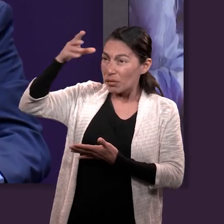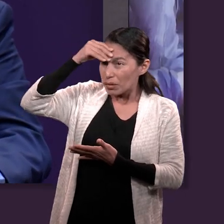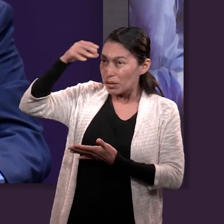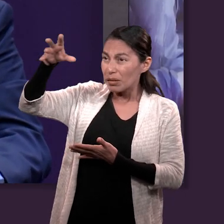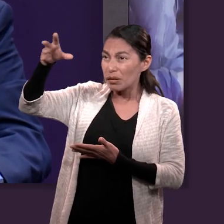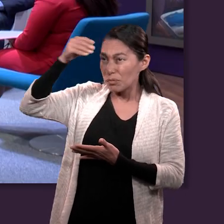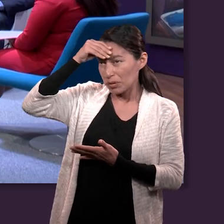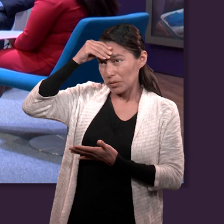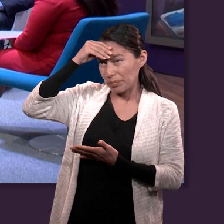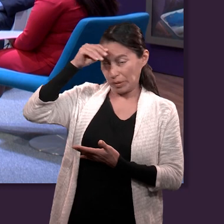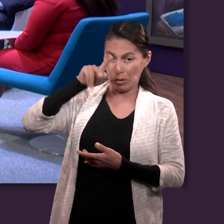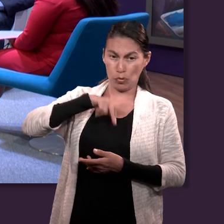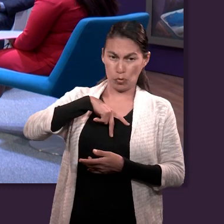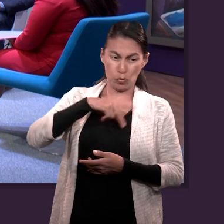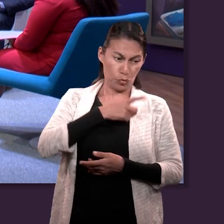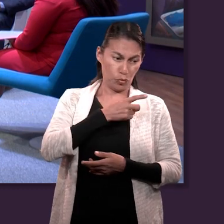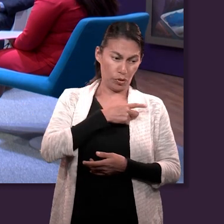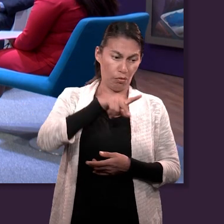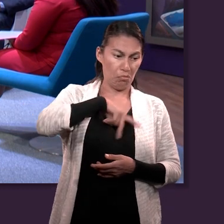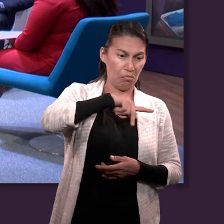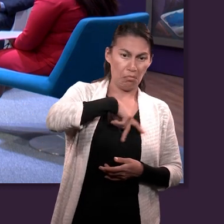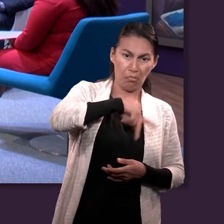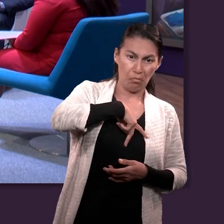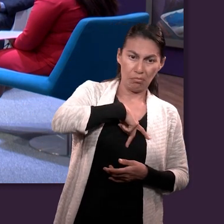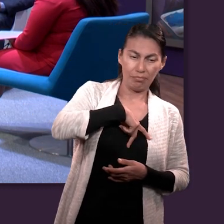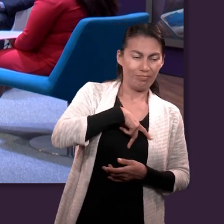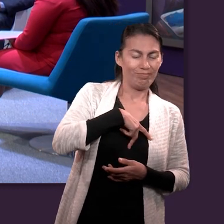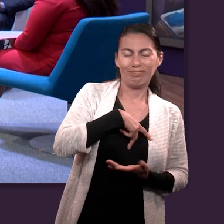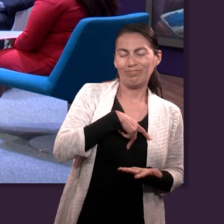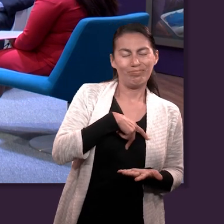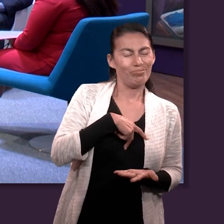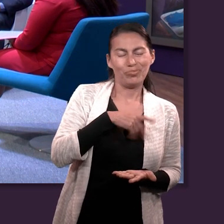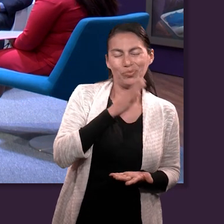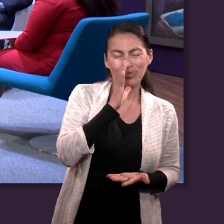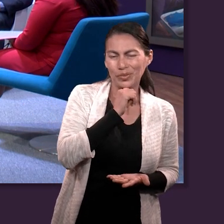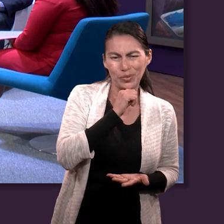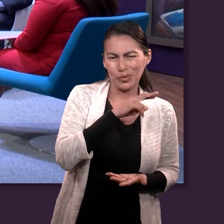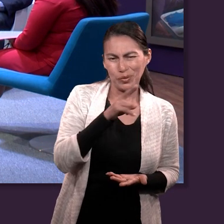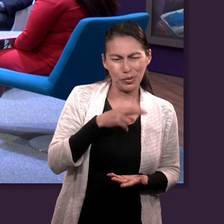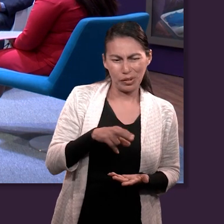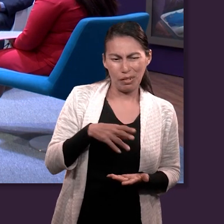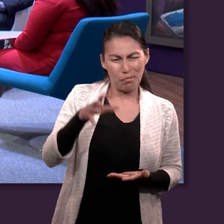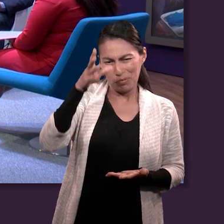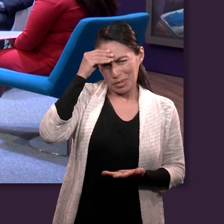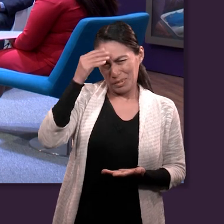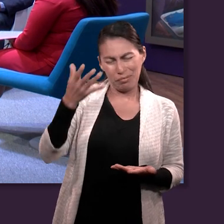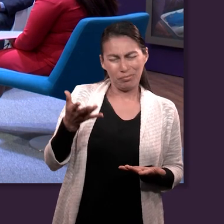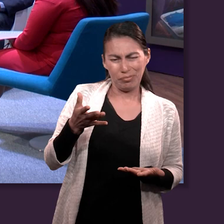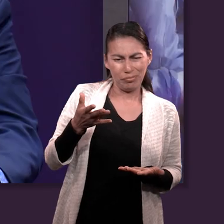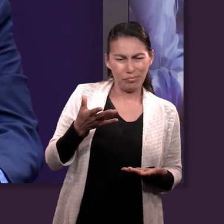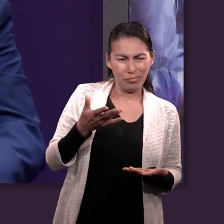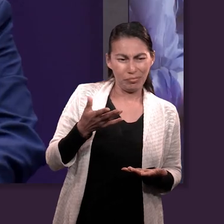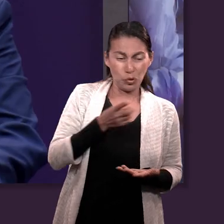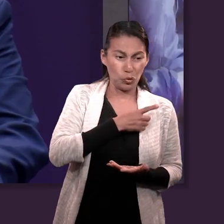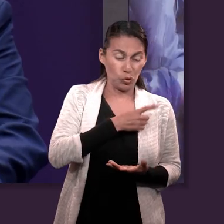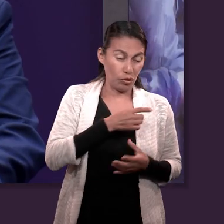si nosotros dependemos de nosotros mismos, yo creo que nunca podríamos desarrollar estas habilidades o estas